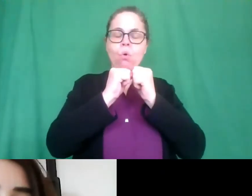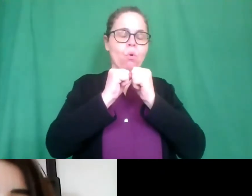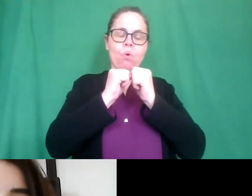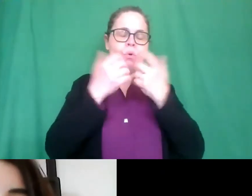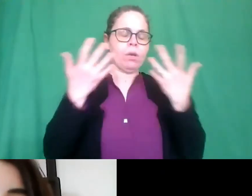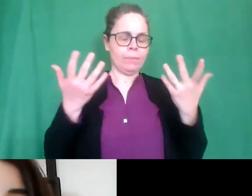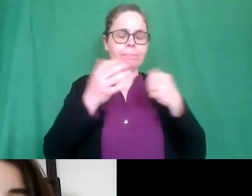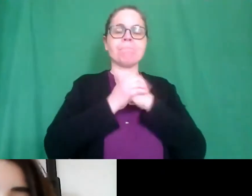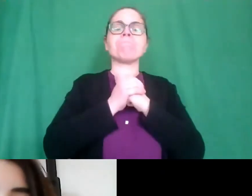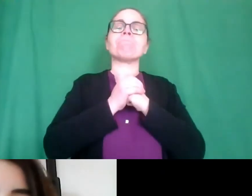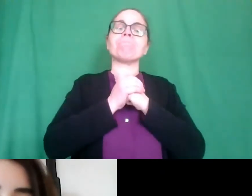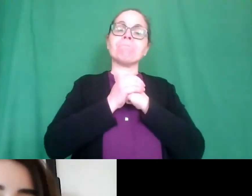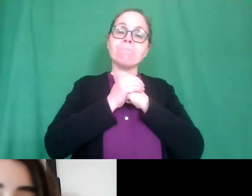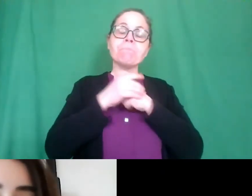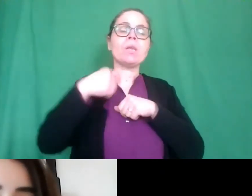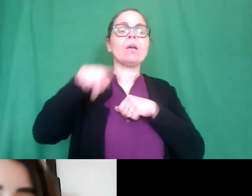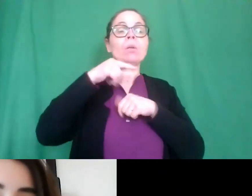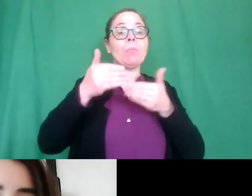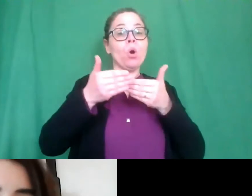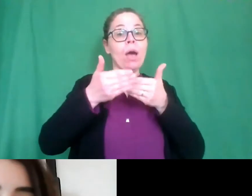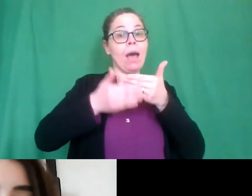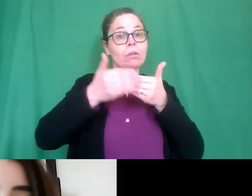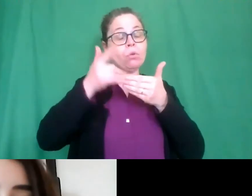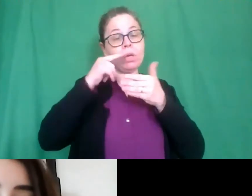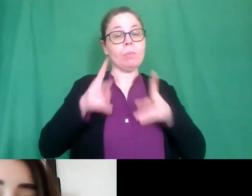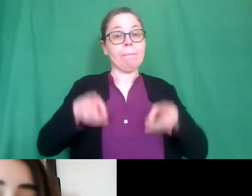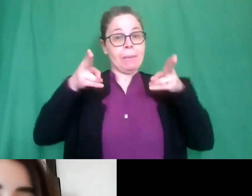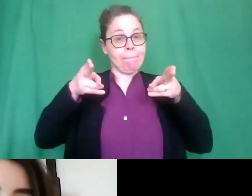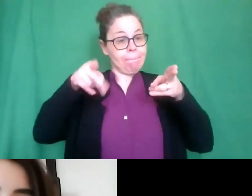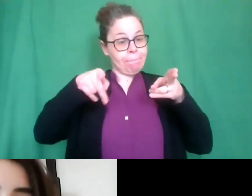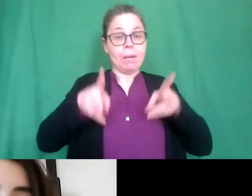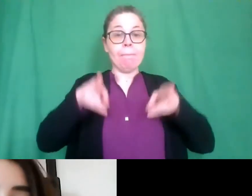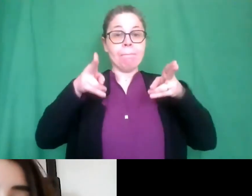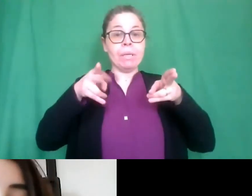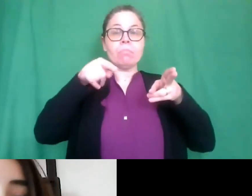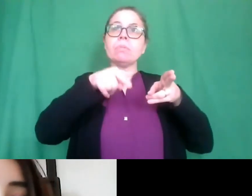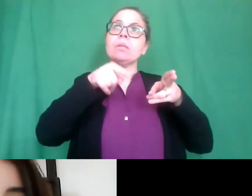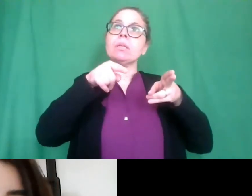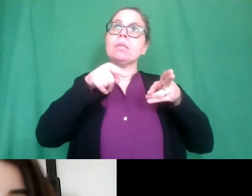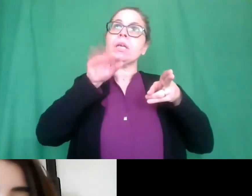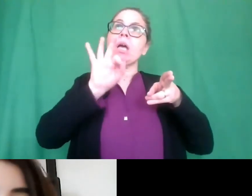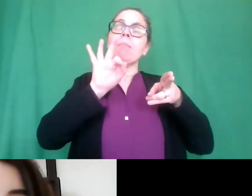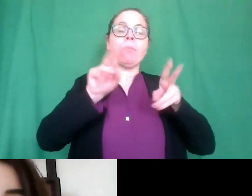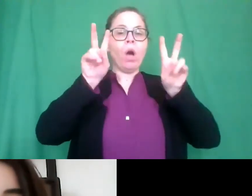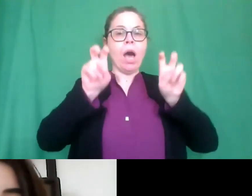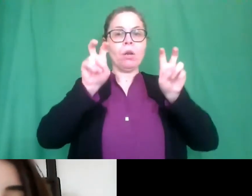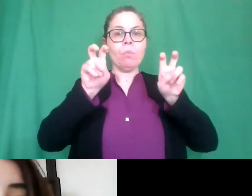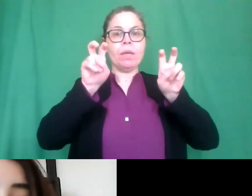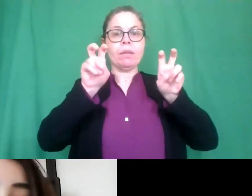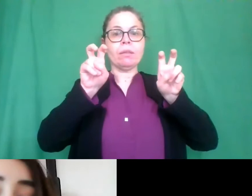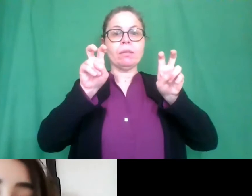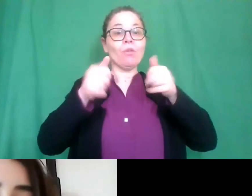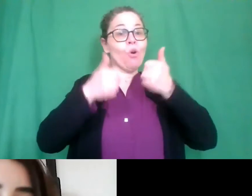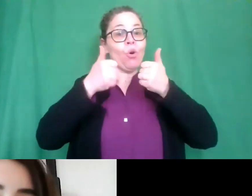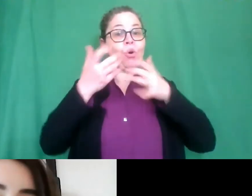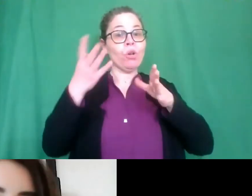abbiamo ricavato uno spezzone che ci sembrava significativo e che potesse in qualche modo rispecchiare l'argomento di questo concorso